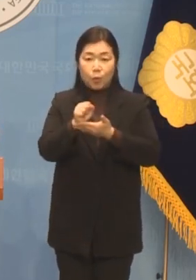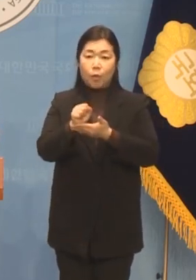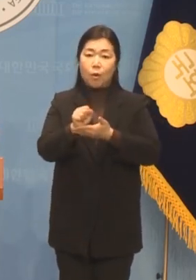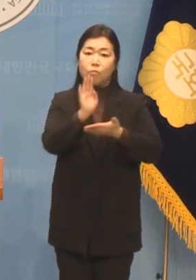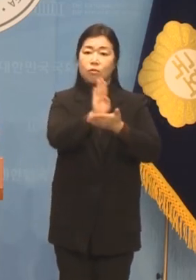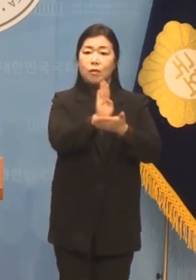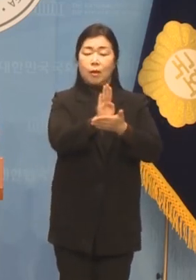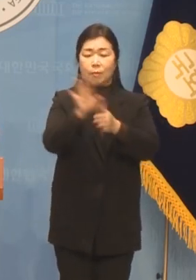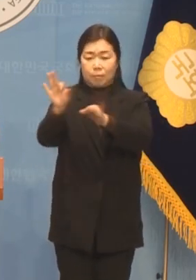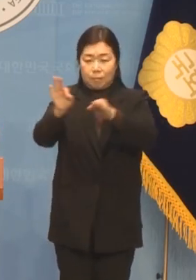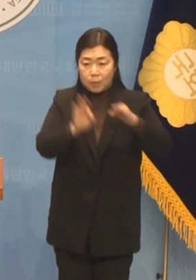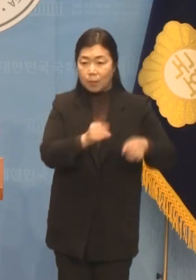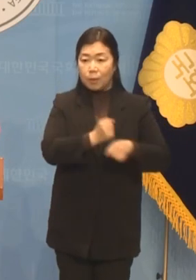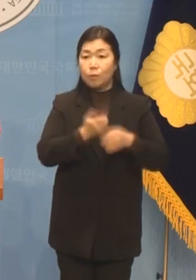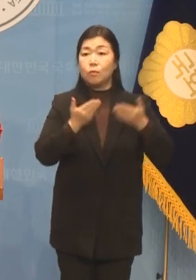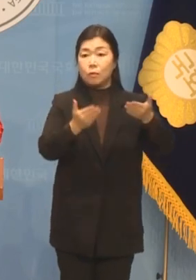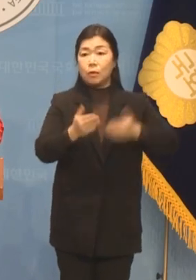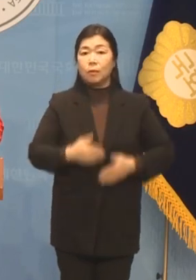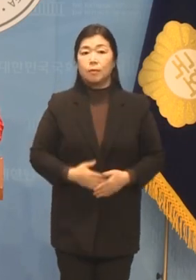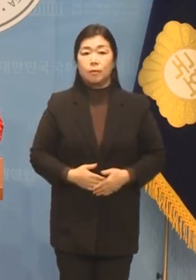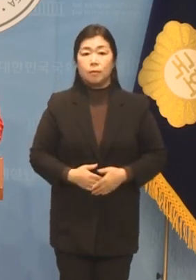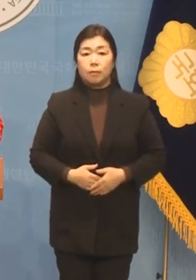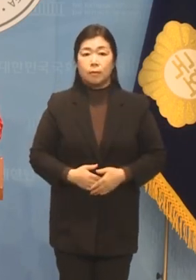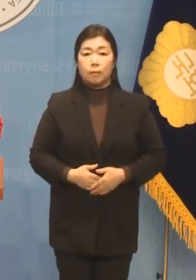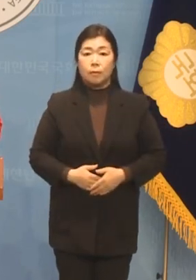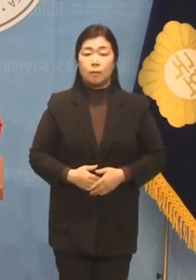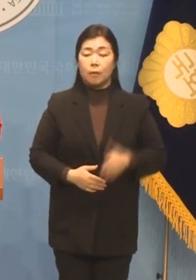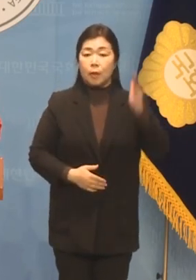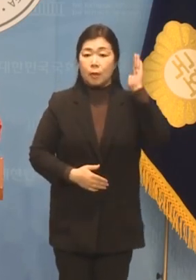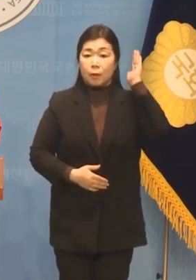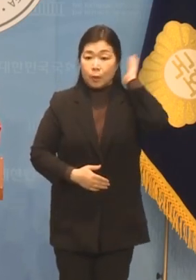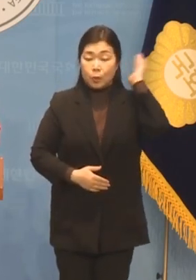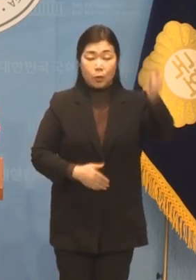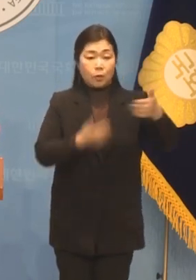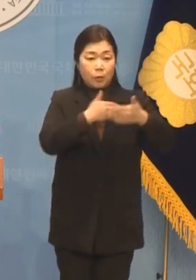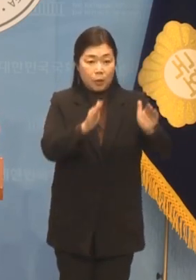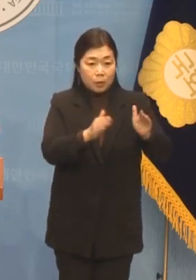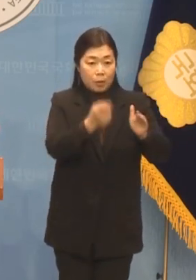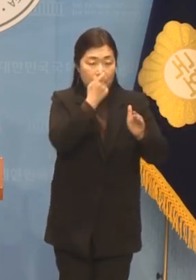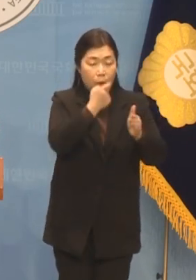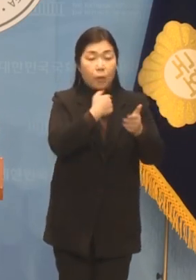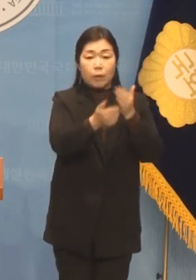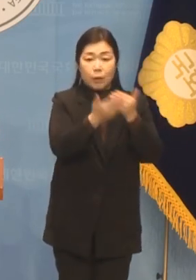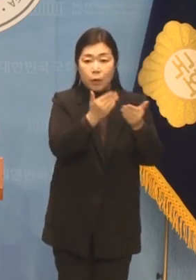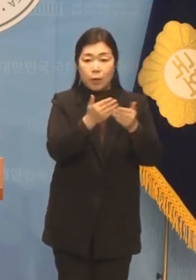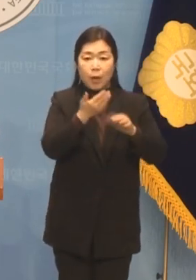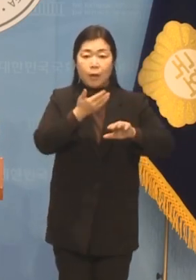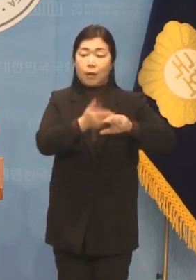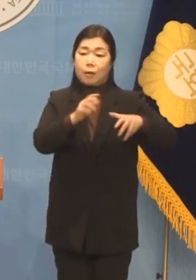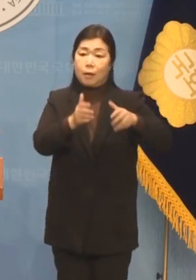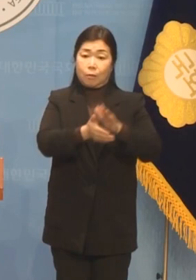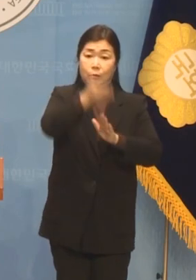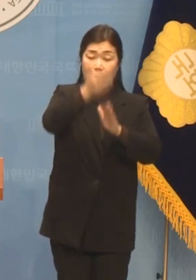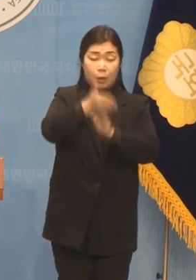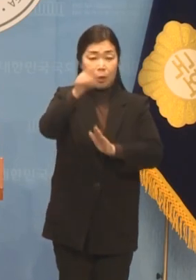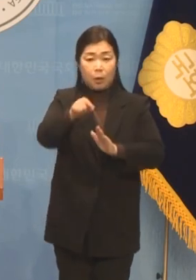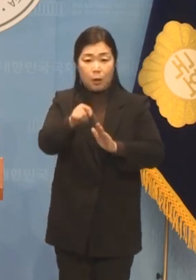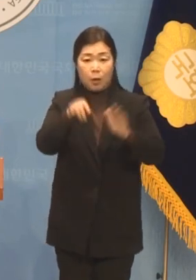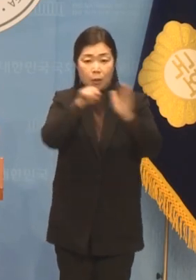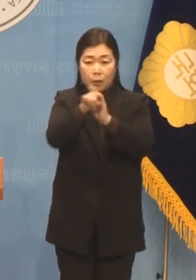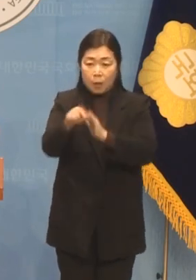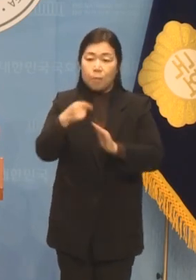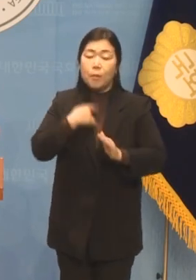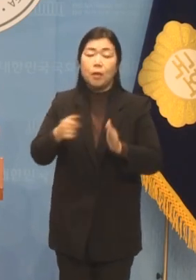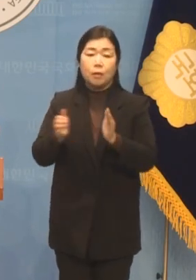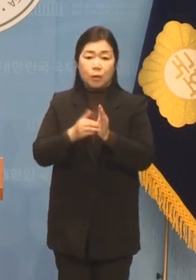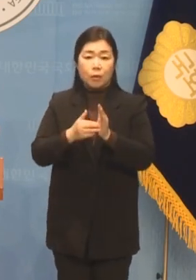만들겠습니다 대통령실에서 배우고 겪었던 해외 선진 도시들의 성공 사례를 분당의 내일로